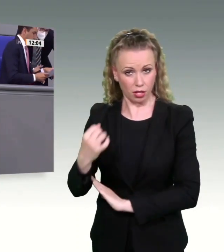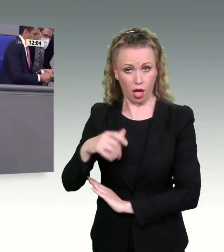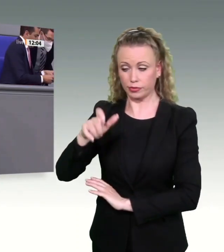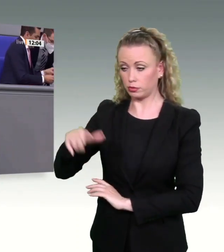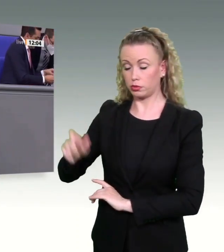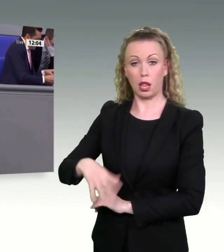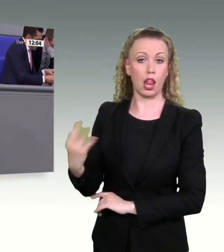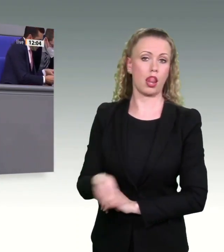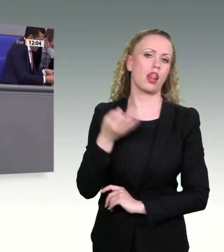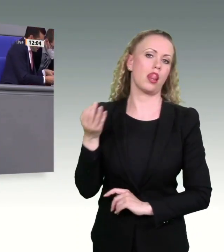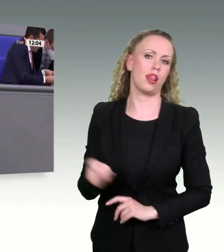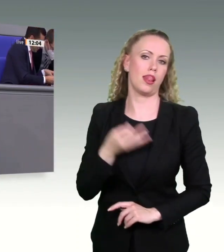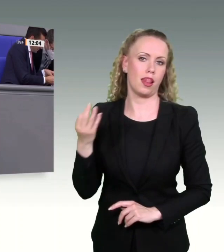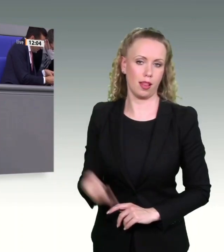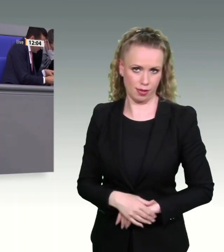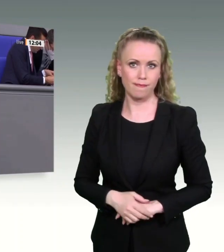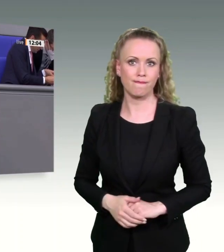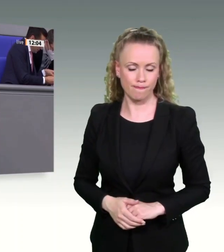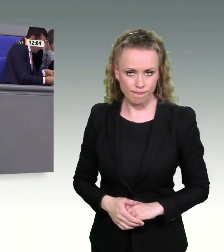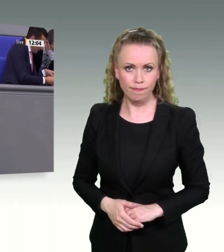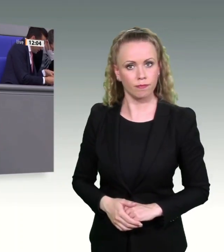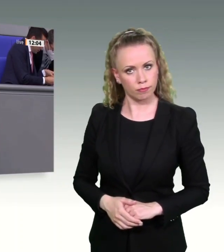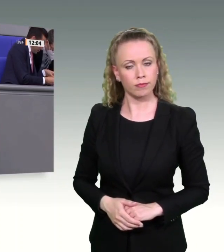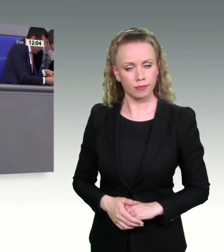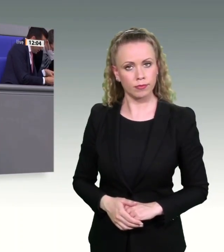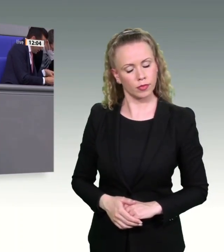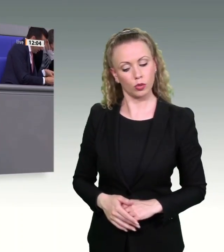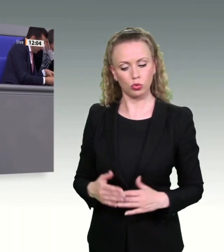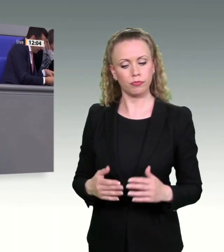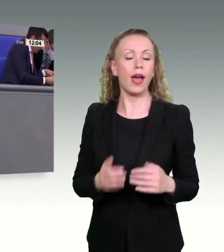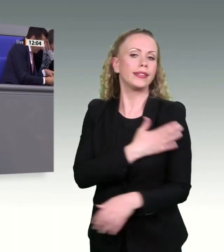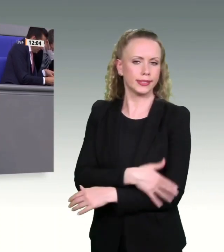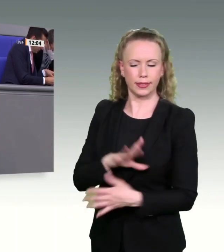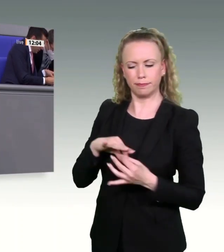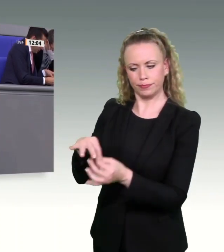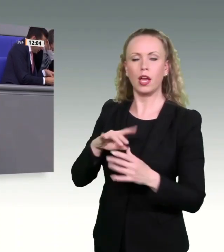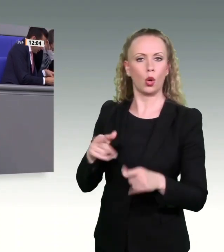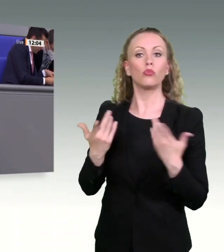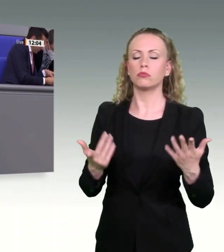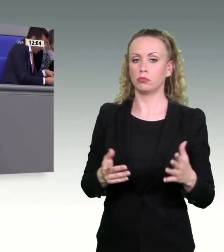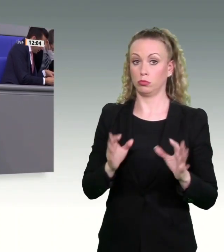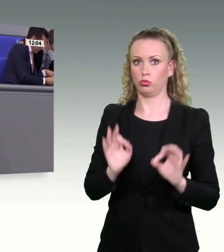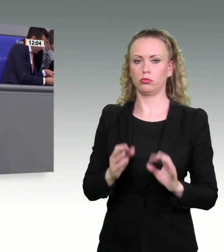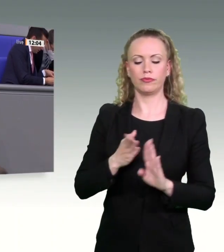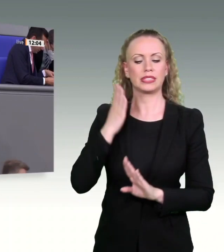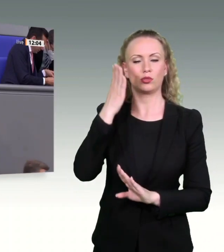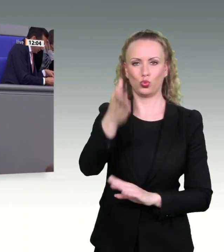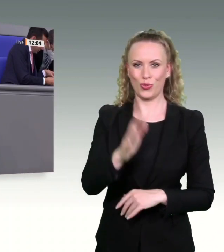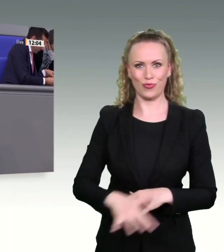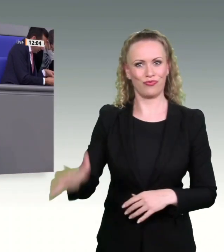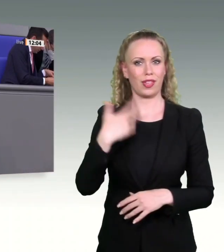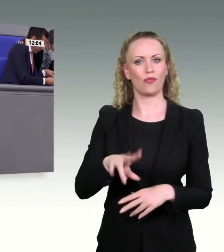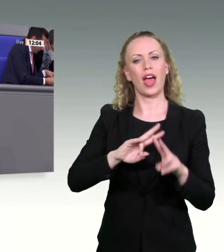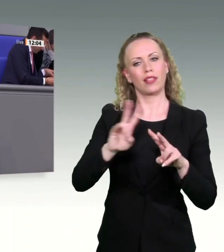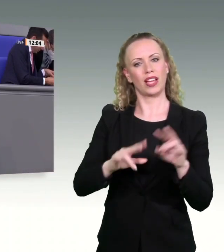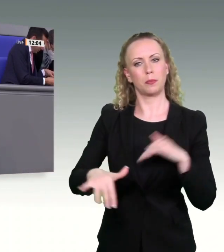der einen Seite heißt, es ist gut, es wird in der Zukunft viele, zum Beispiel, gute Arbeitsplätze im Handwerksbereich geben. Das ist eine gute Nachricht